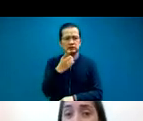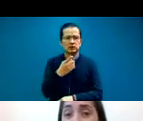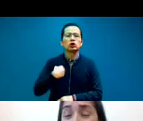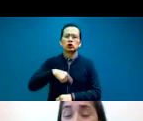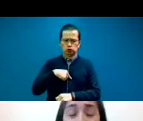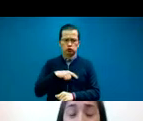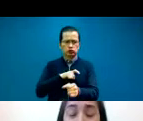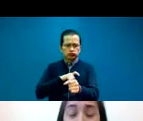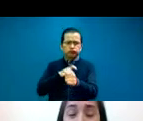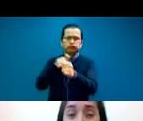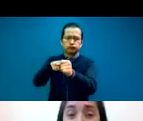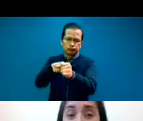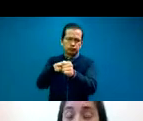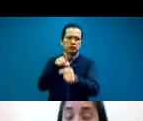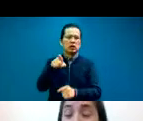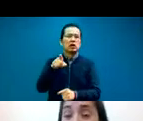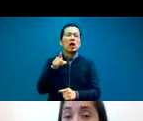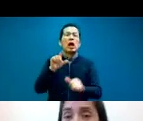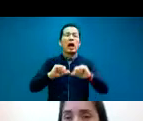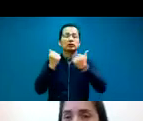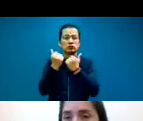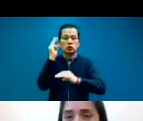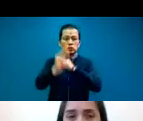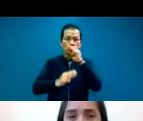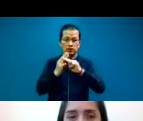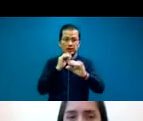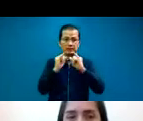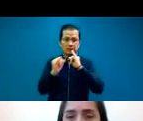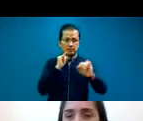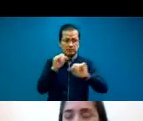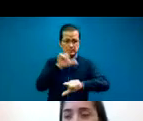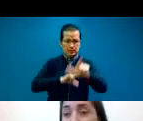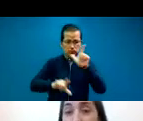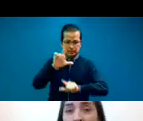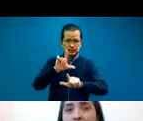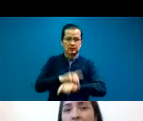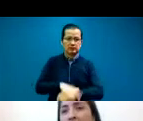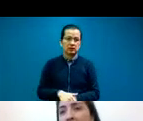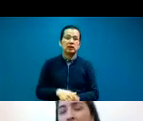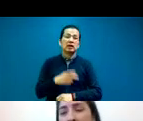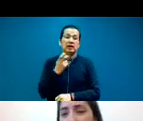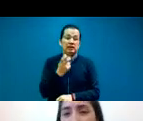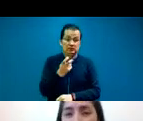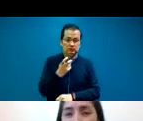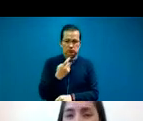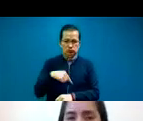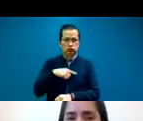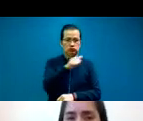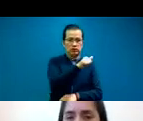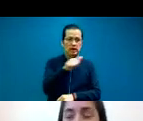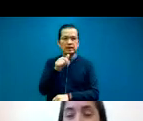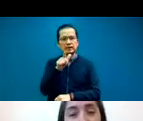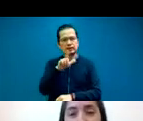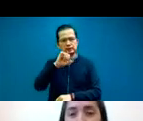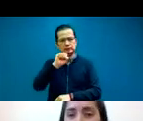la Asociación Mundial de Intérpretes de Lengua de Señas, de la cual AILS participa muy